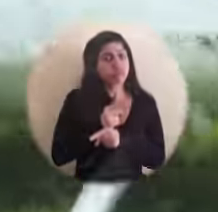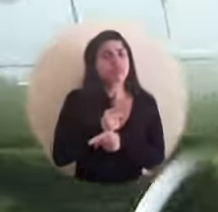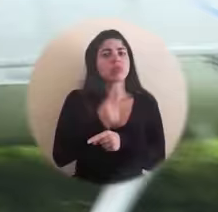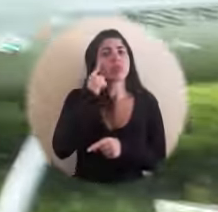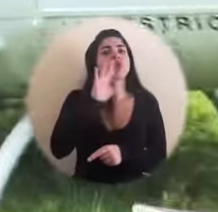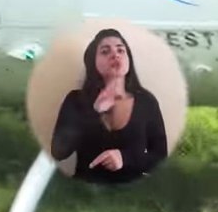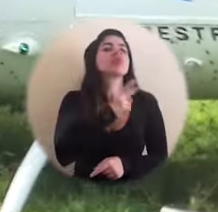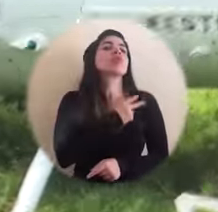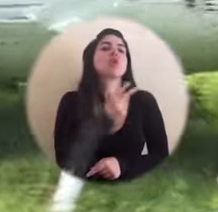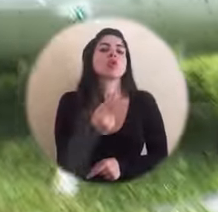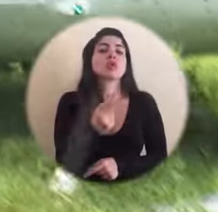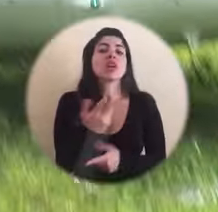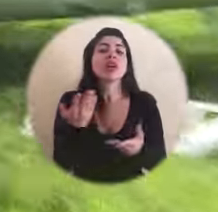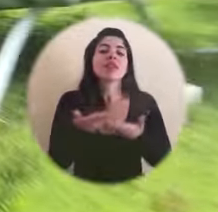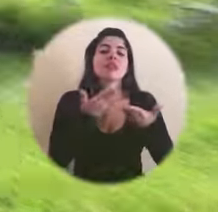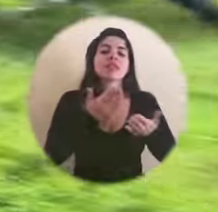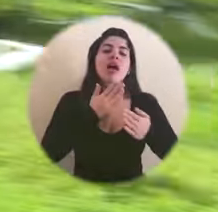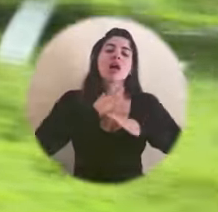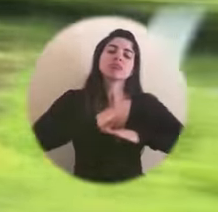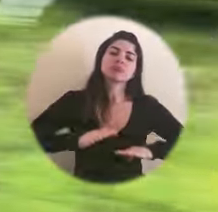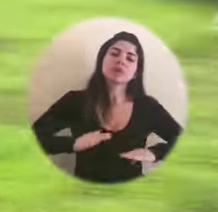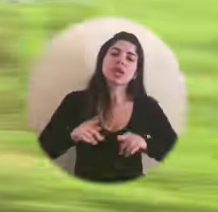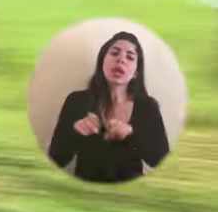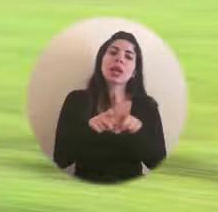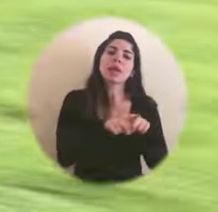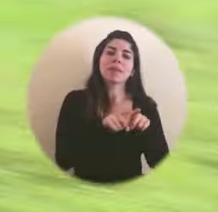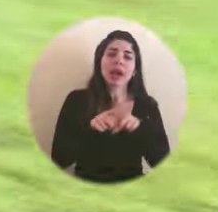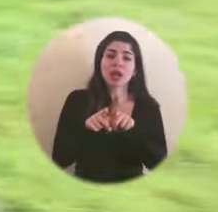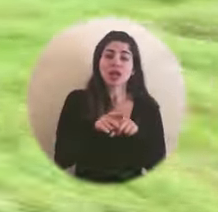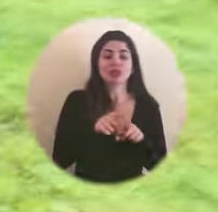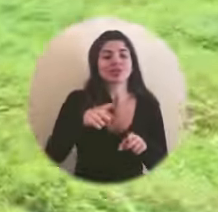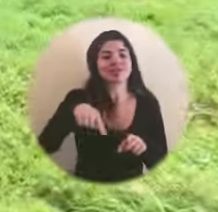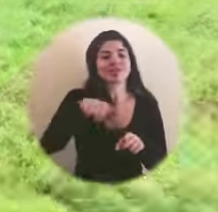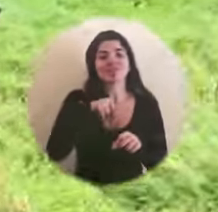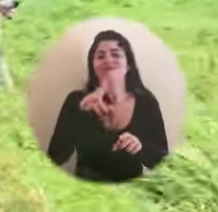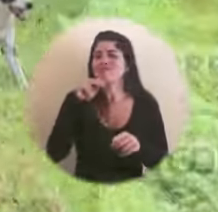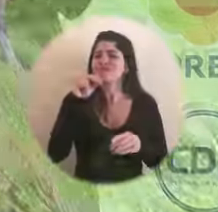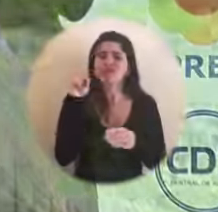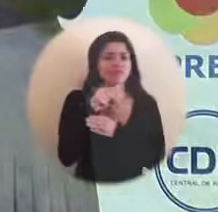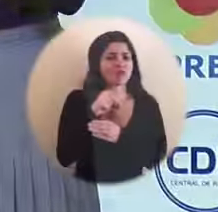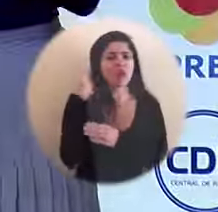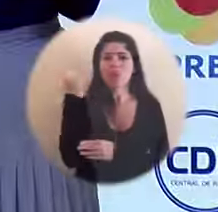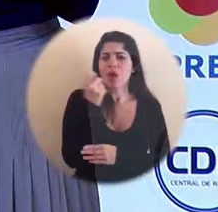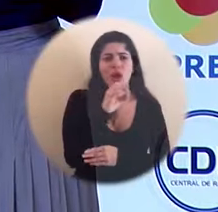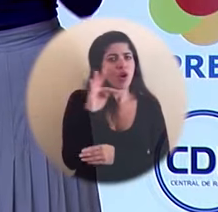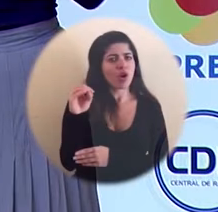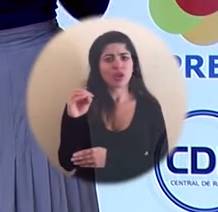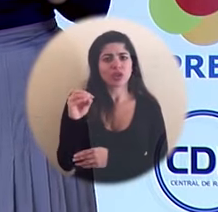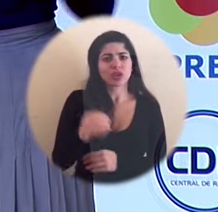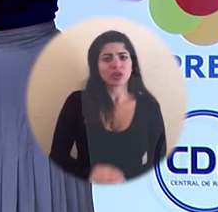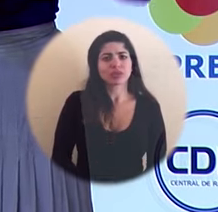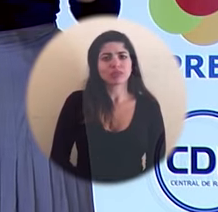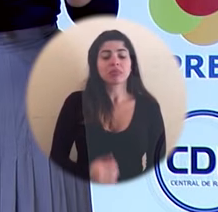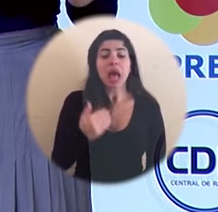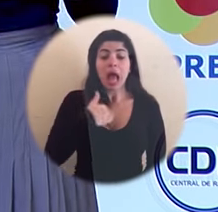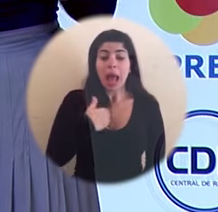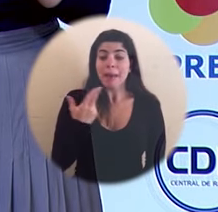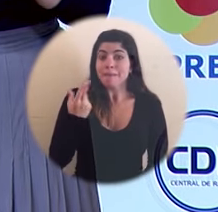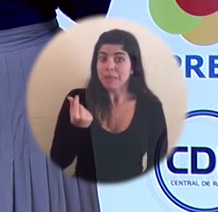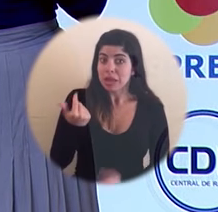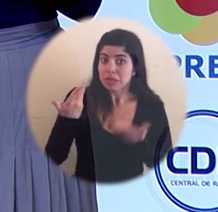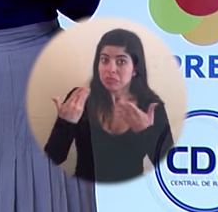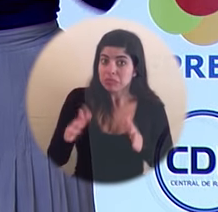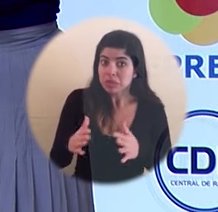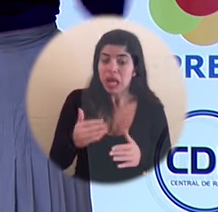traer alivio a las hermanas y hermanos, que no fueron doblegados por el huracán Otto. Tenemos la plata, tenemos los